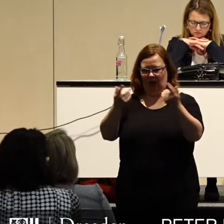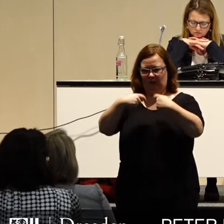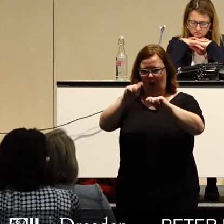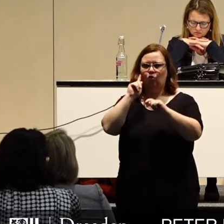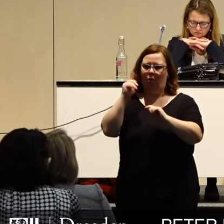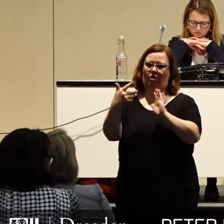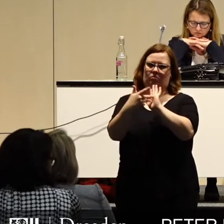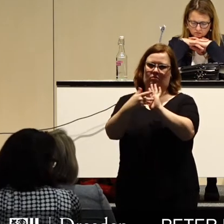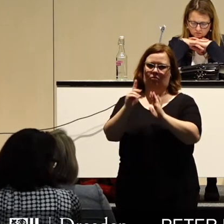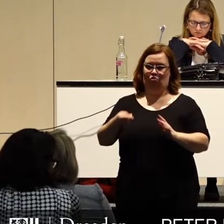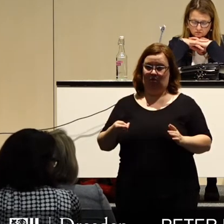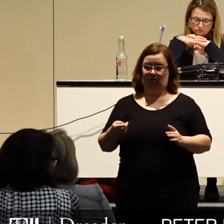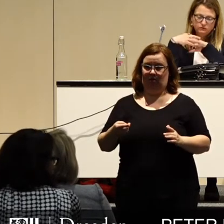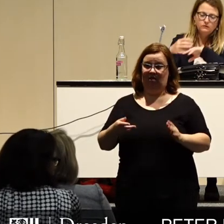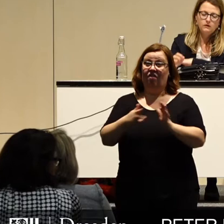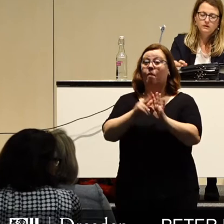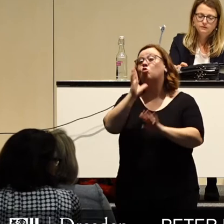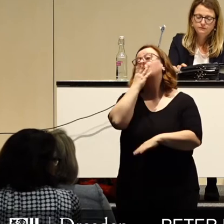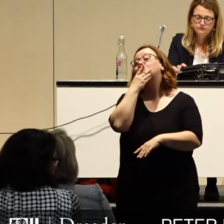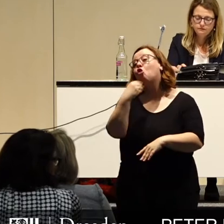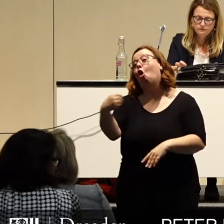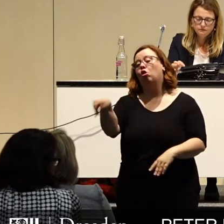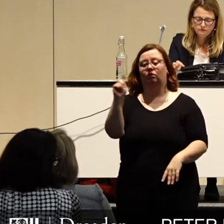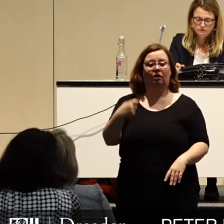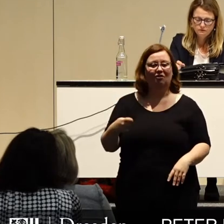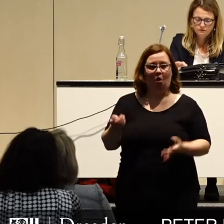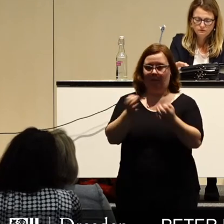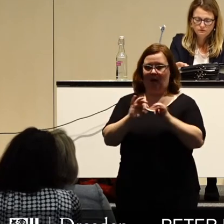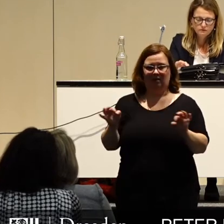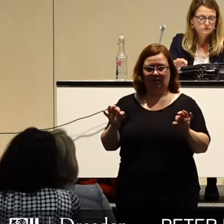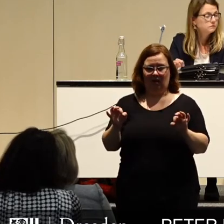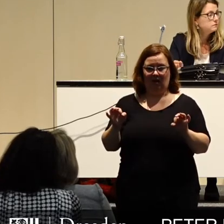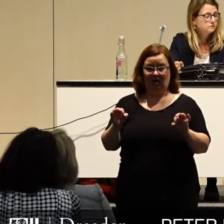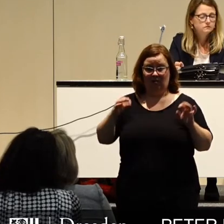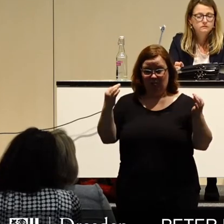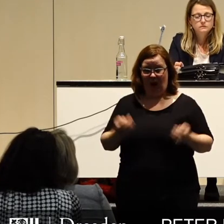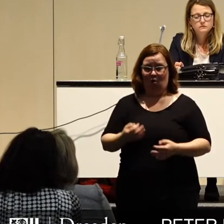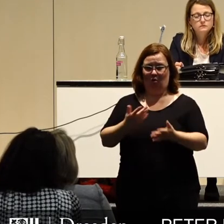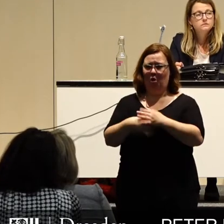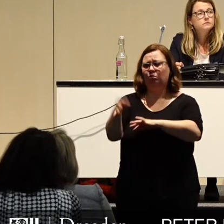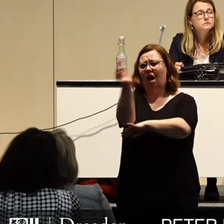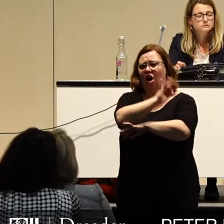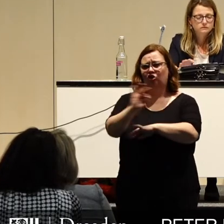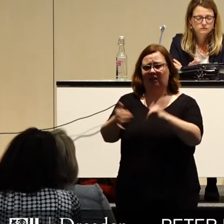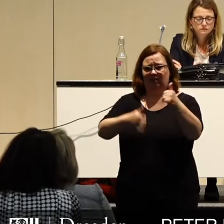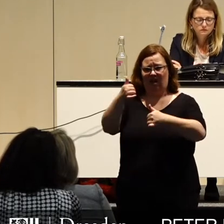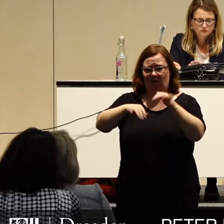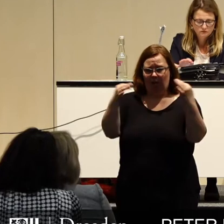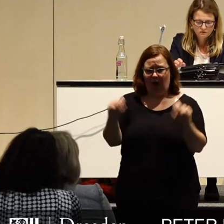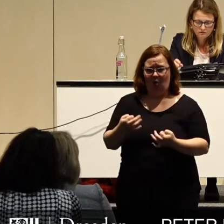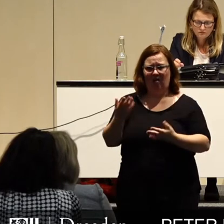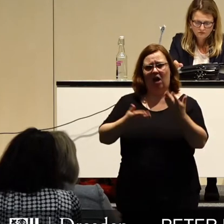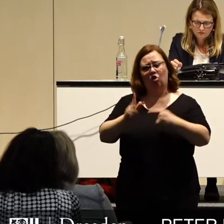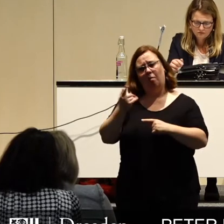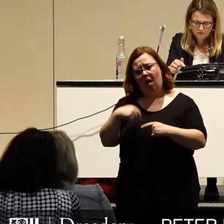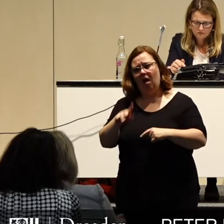Prüfstand. Muss es wirklich immer das Schönste, Teuerste und Beste sein? Brauchen wir jedes Mal einen Architektenwettbewerb? Reicht es nicht ab